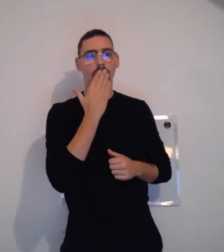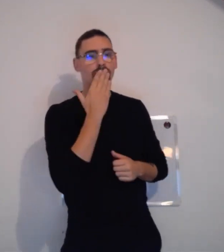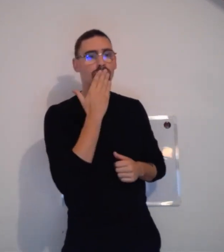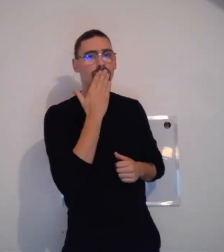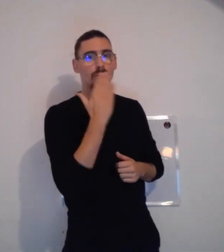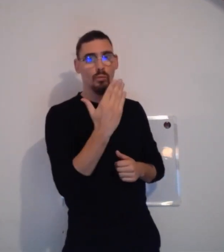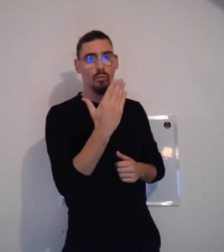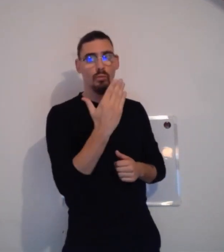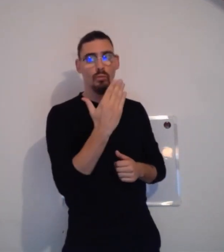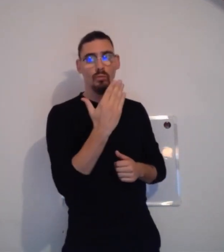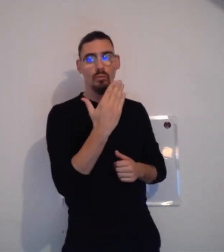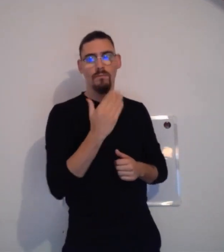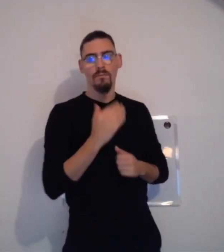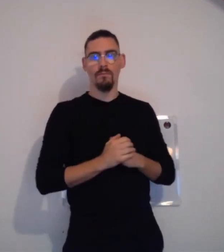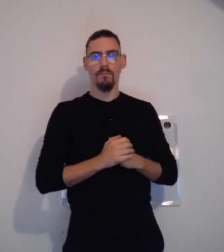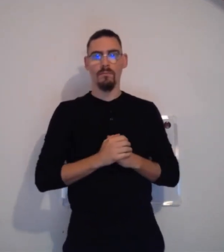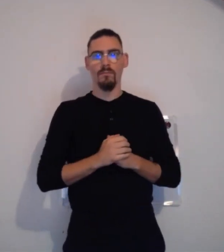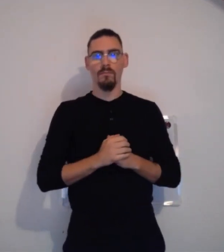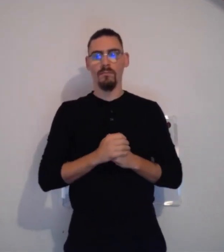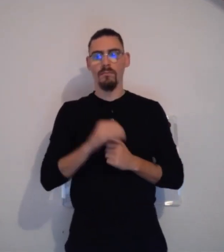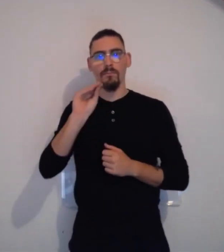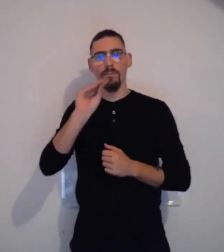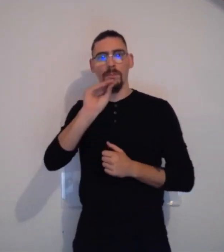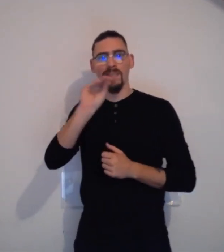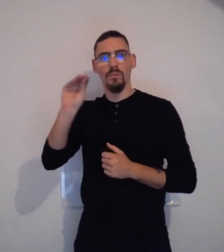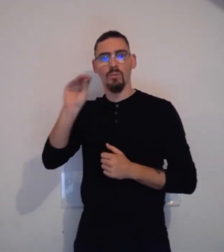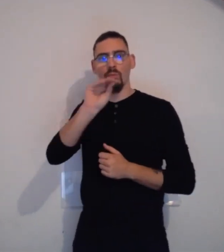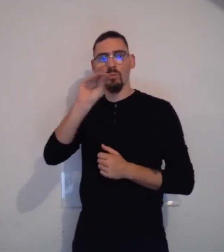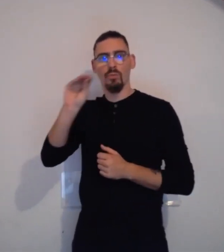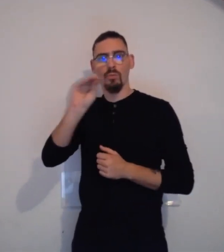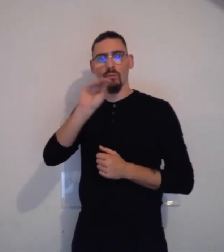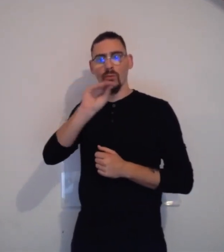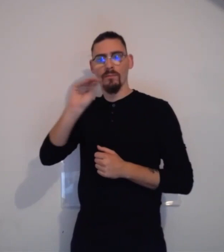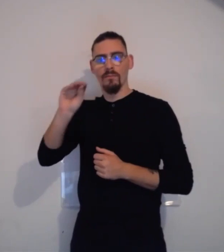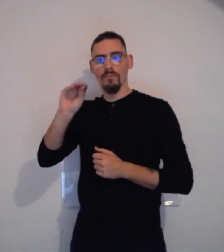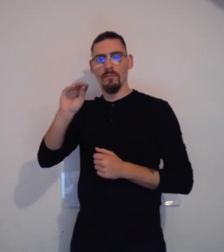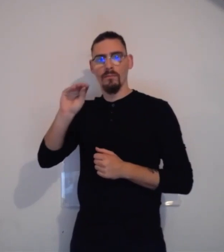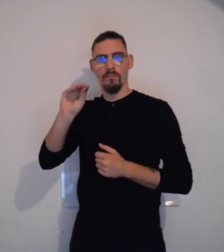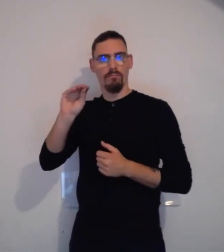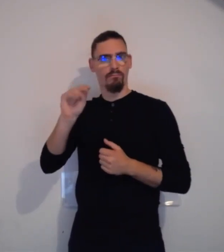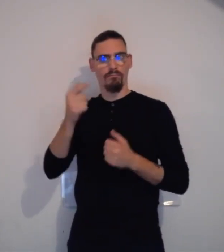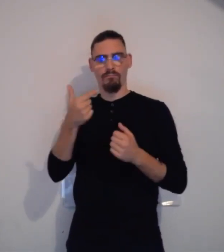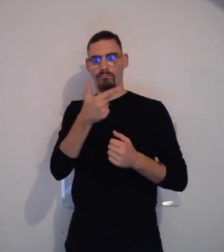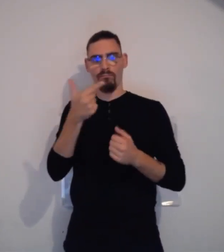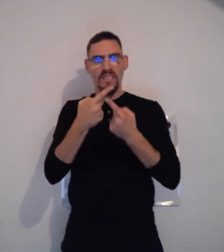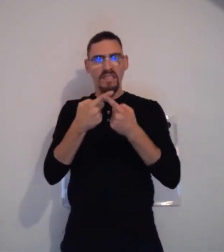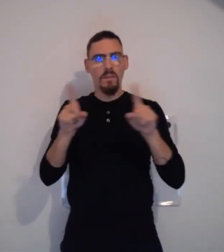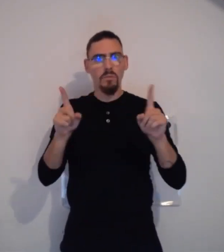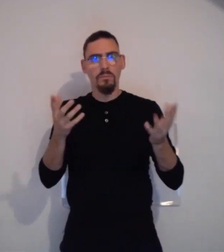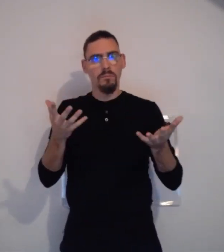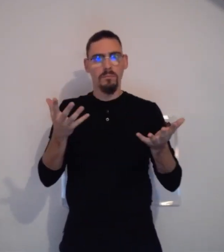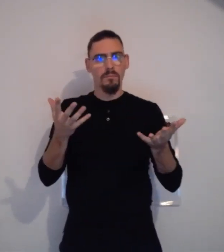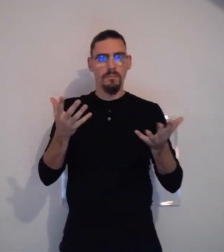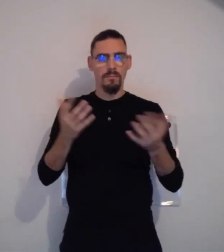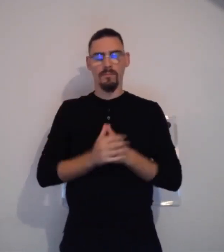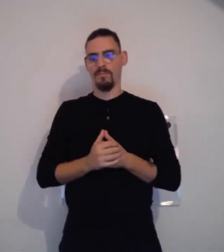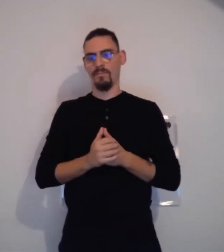Il y une question également sur « bonjour » et « bisous ». Quelle est la différence